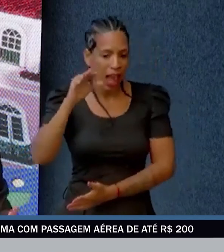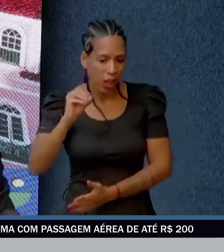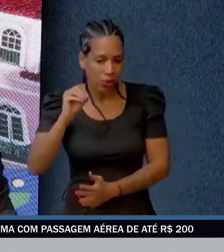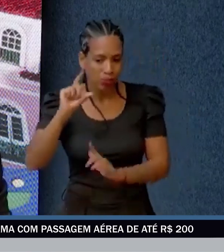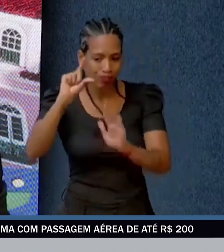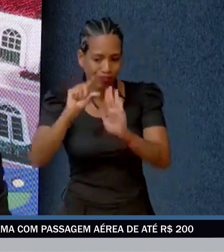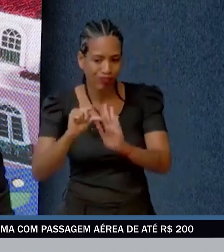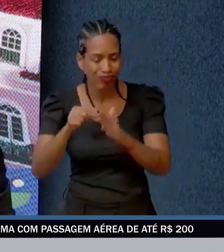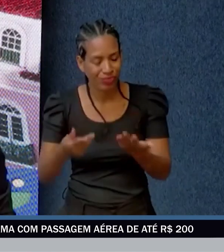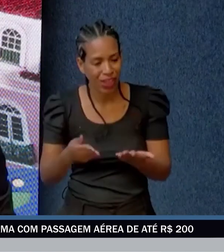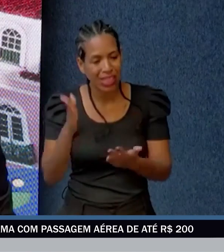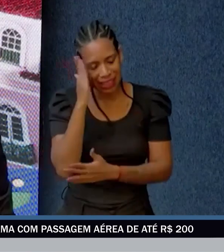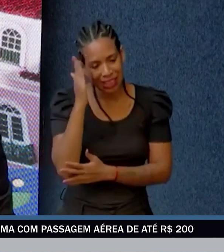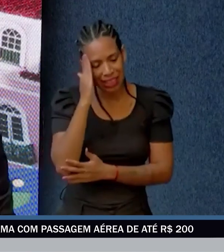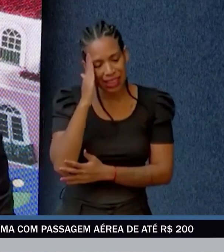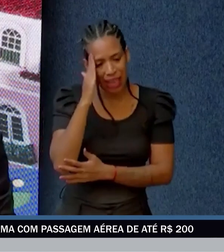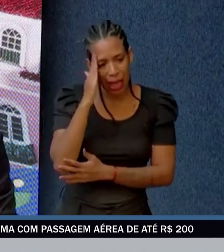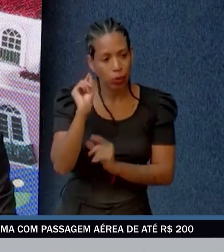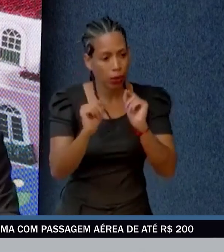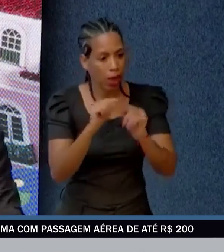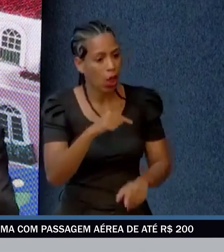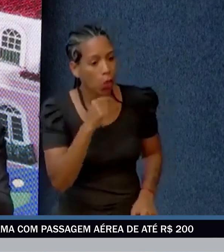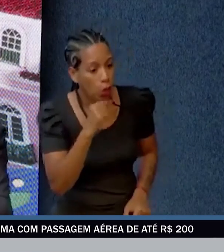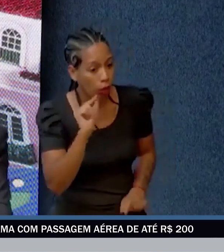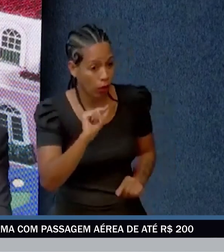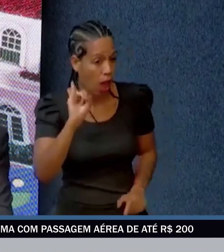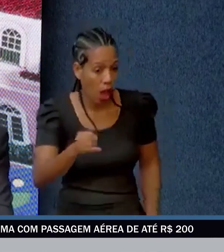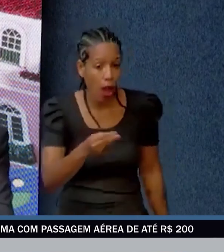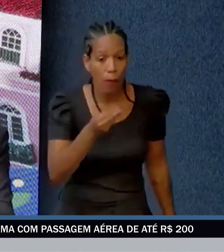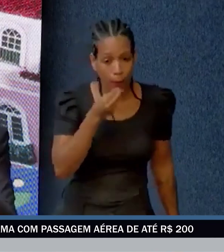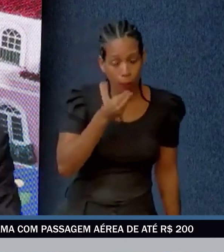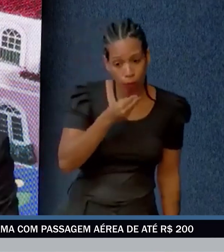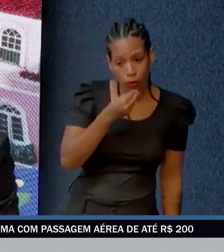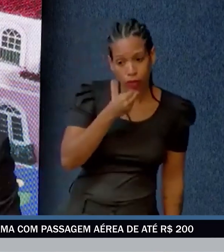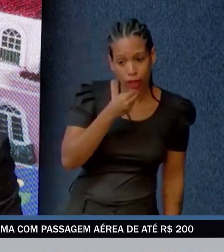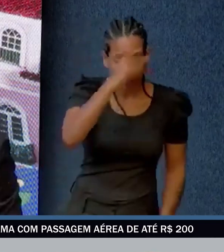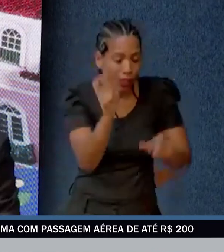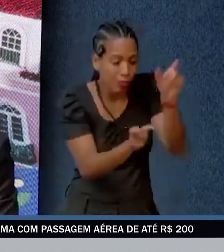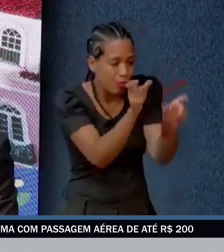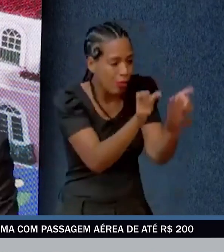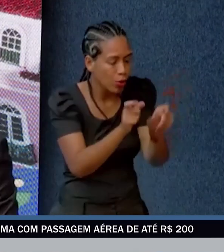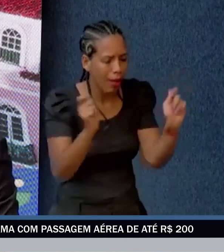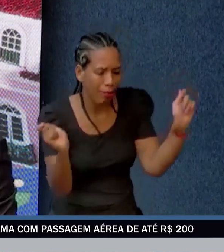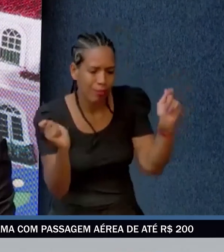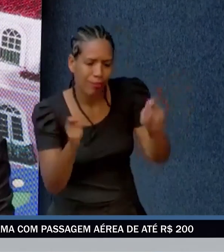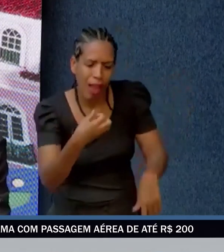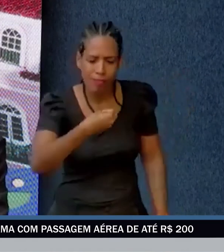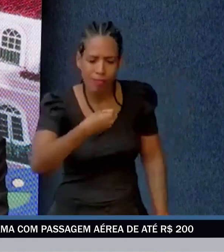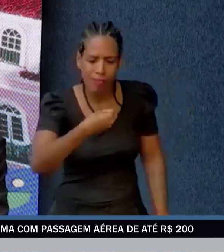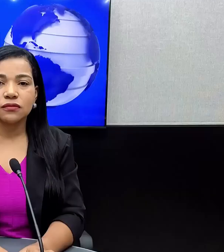e a gente faz muito mais que isso até hoje, mas a gente tem que ligar aqui, e a tem entrar aqui no Brasil. E a gente